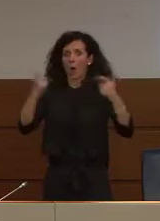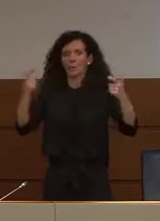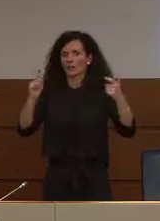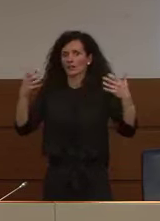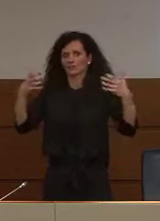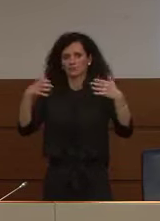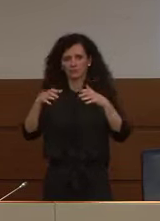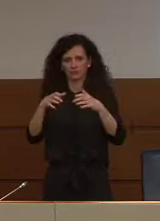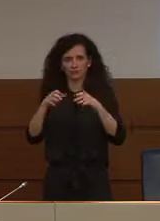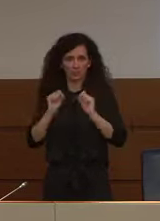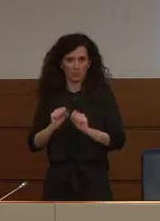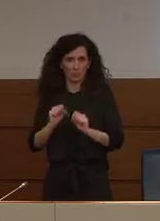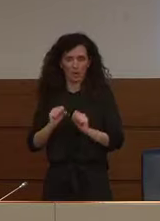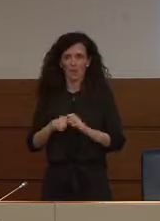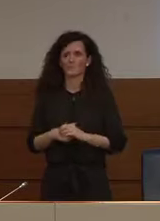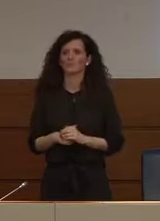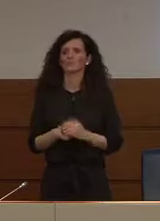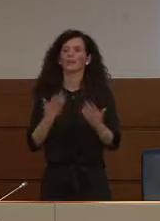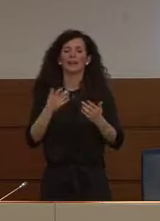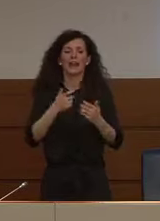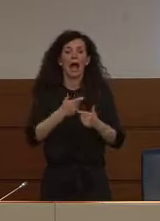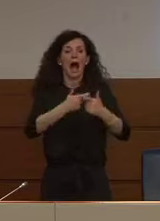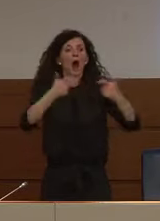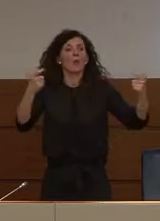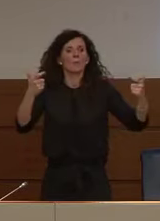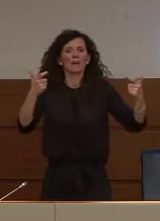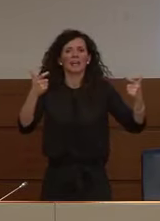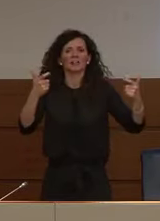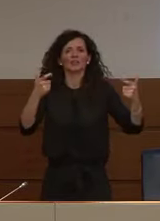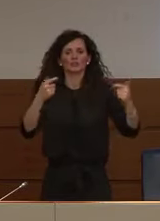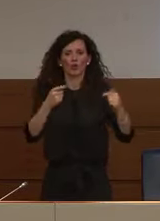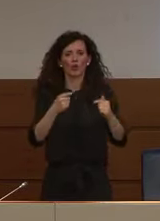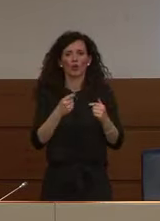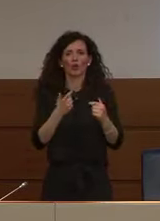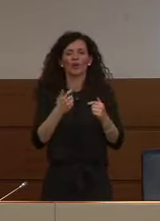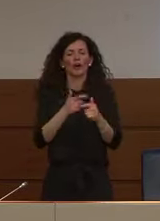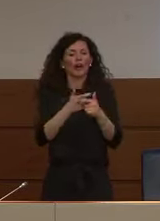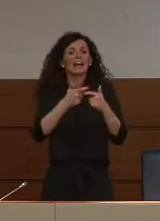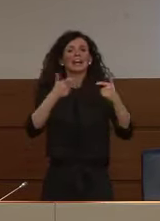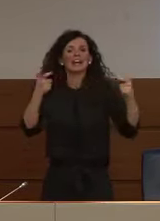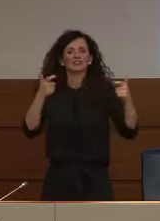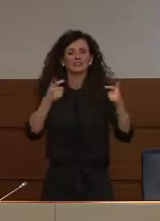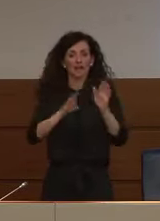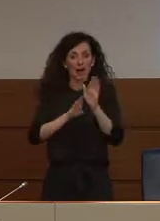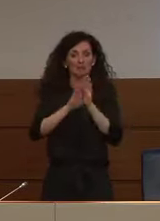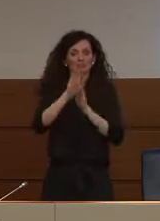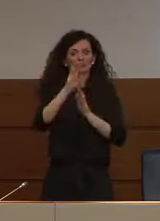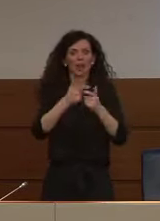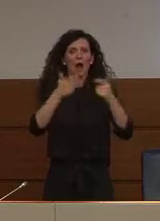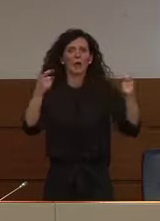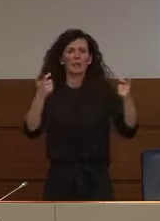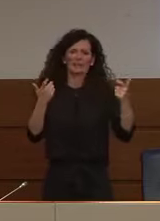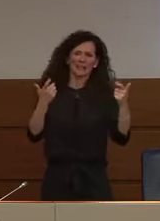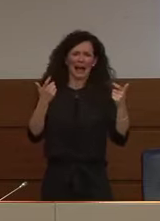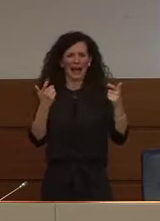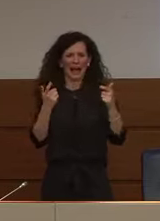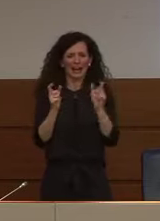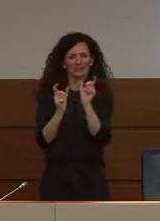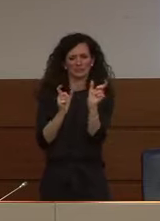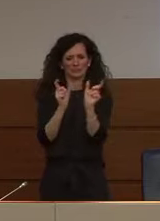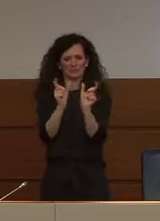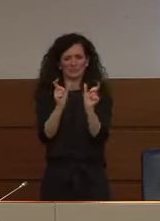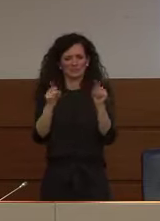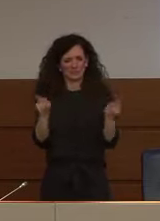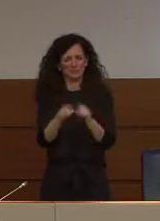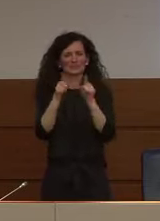decrescita degli aumenti è un bellissimo ossimo raccomplimenti devo dire che è